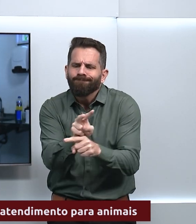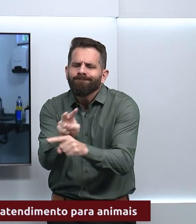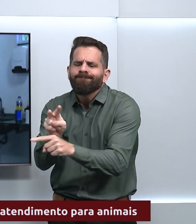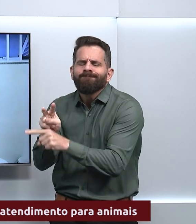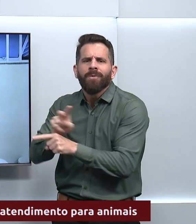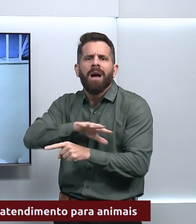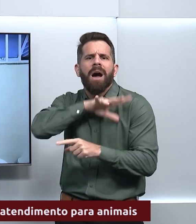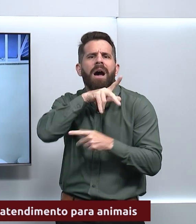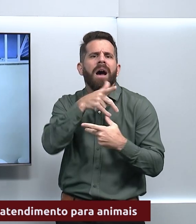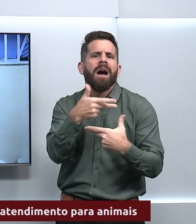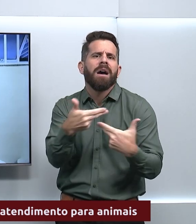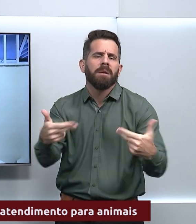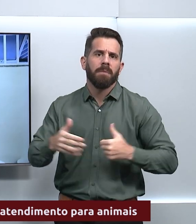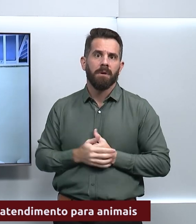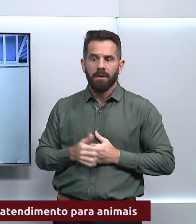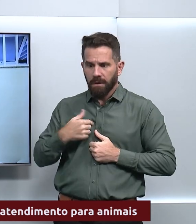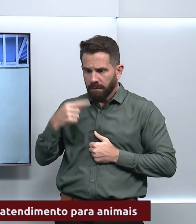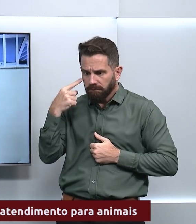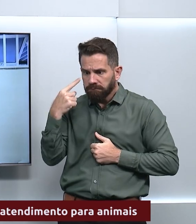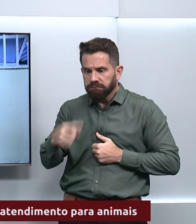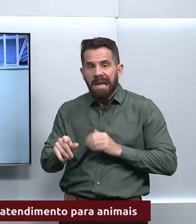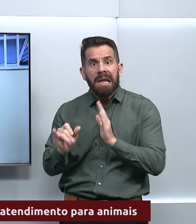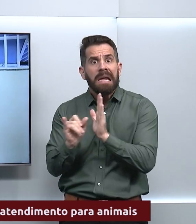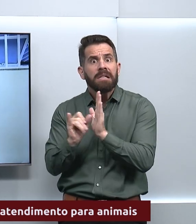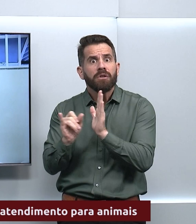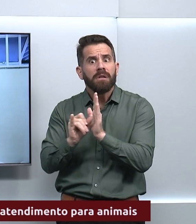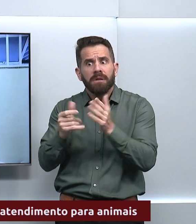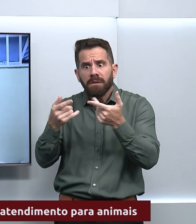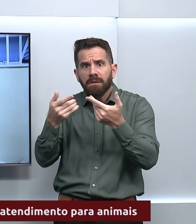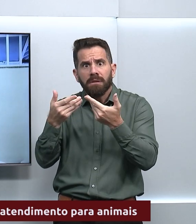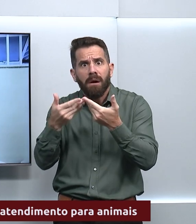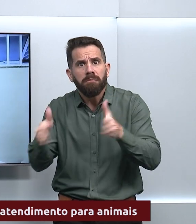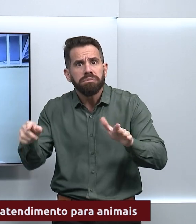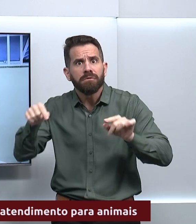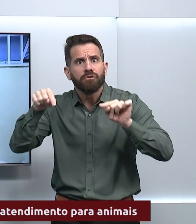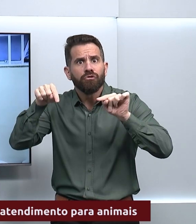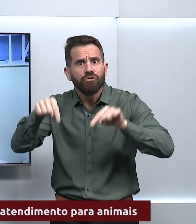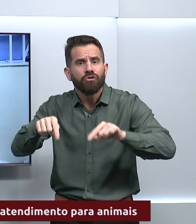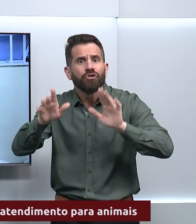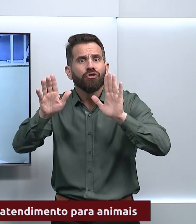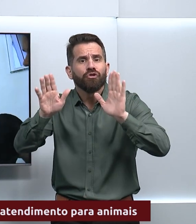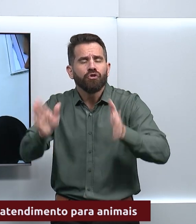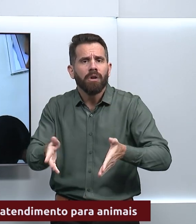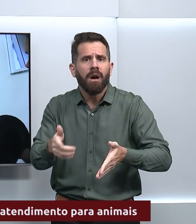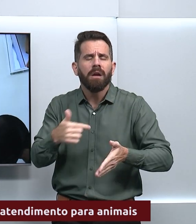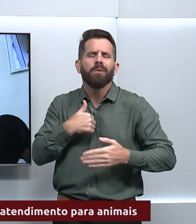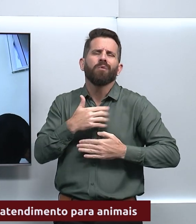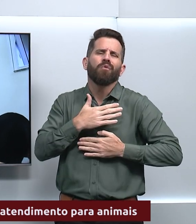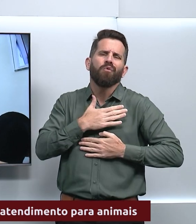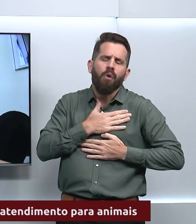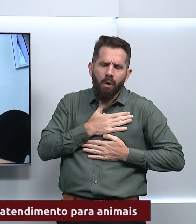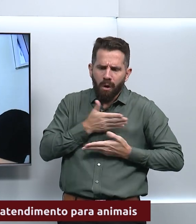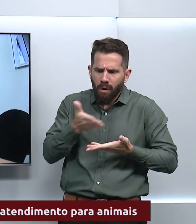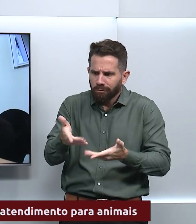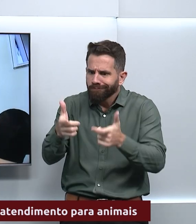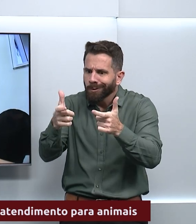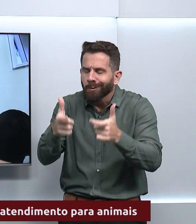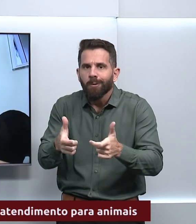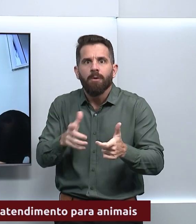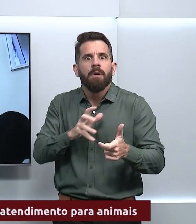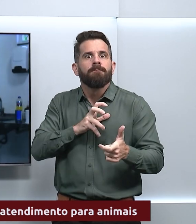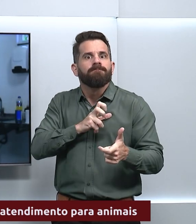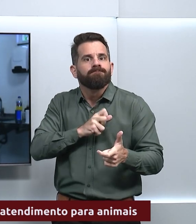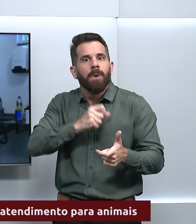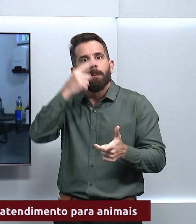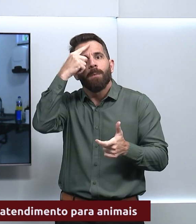quando eu vi aqui o edital, oportunidade de trabalhar no lugar que eu gosto de trabalhar, que tem o meu